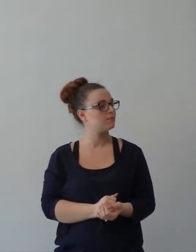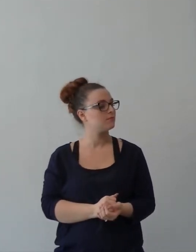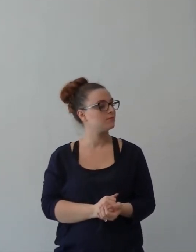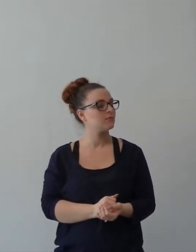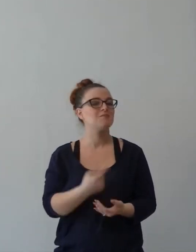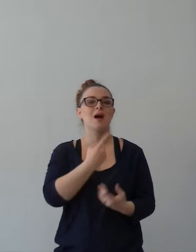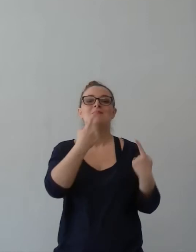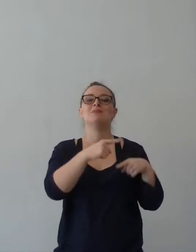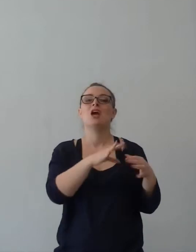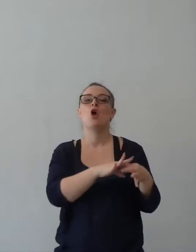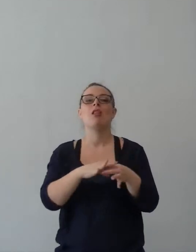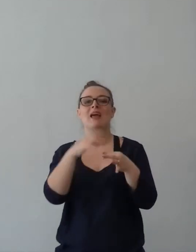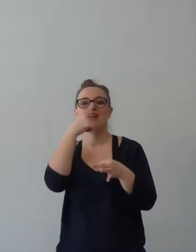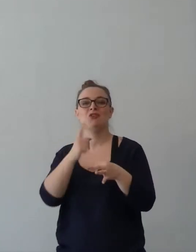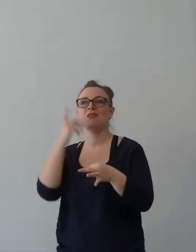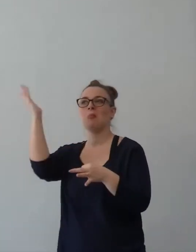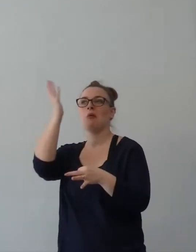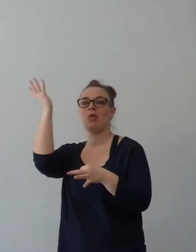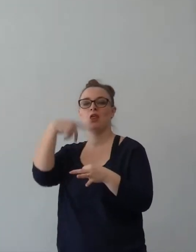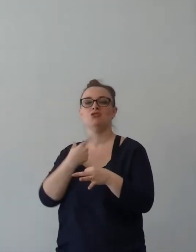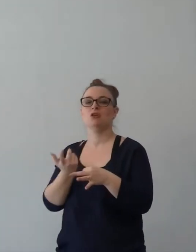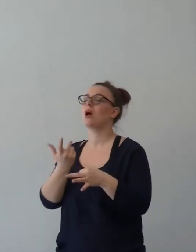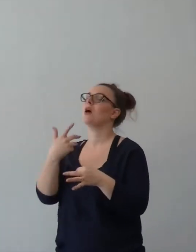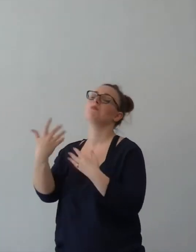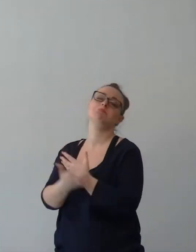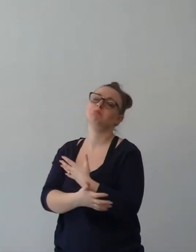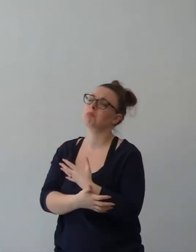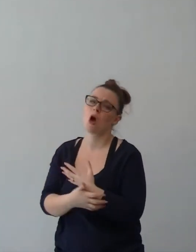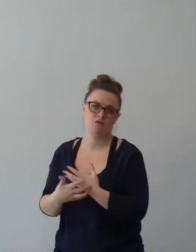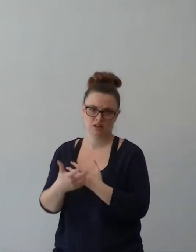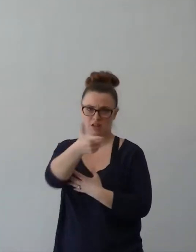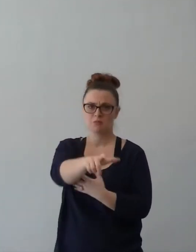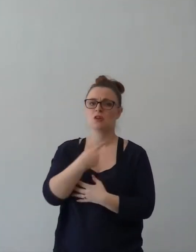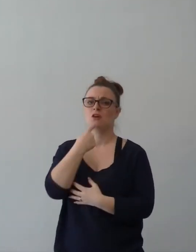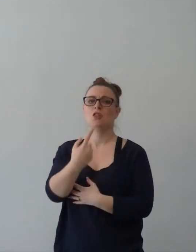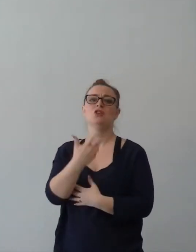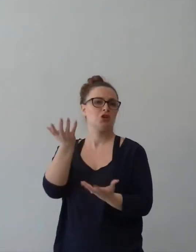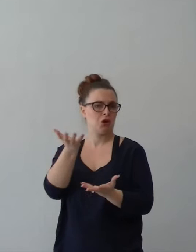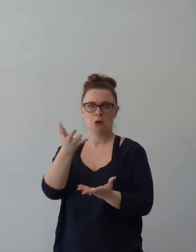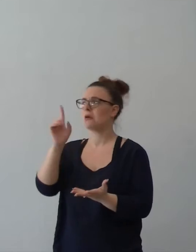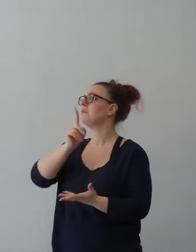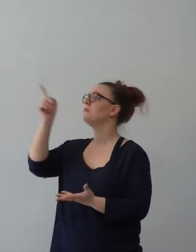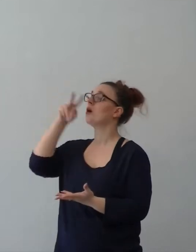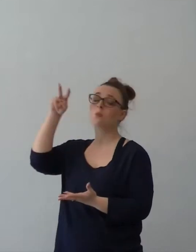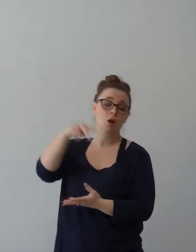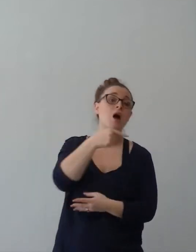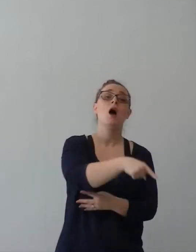della povertà, che significa che dice che Dio guarda se tu sei povero e